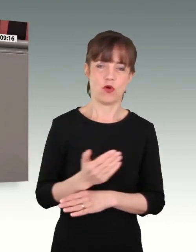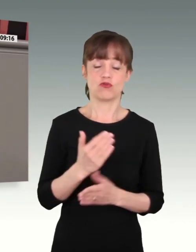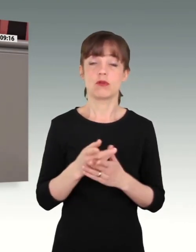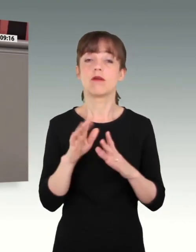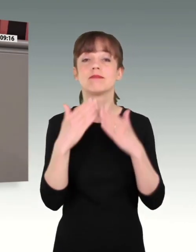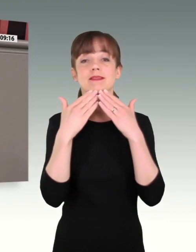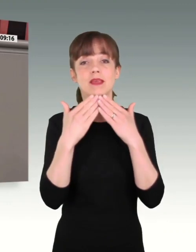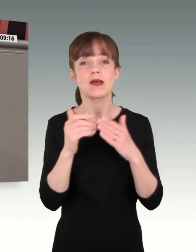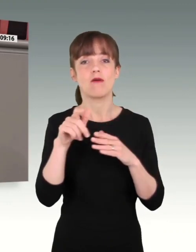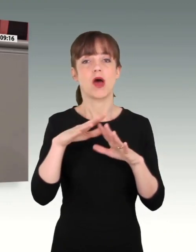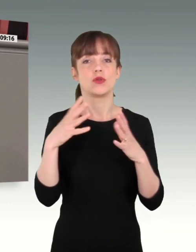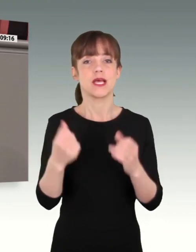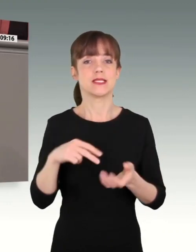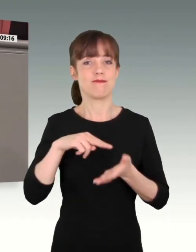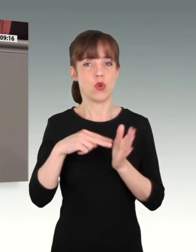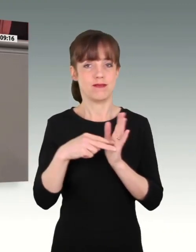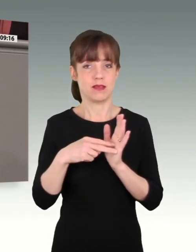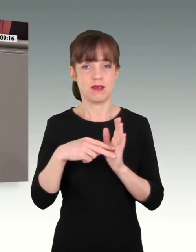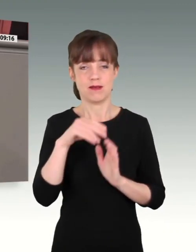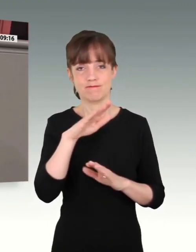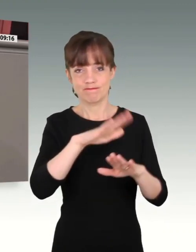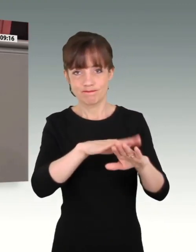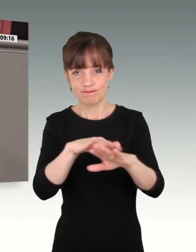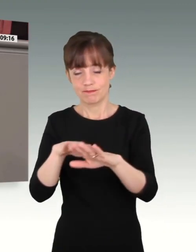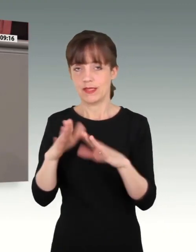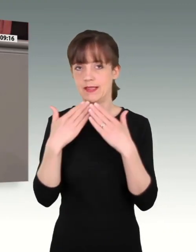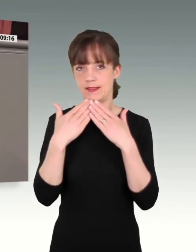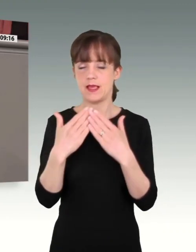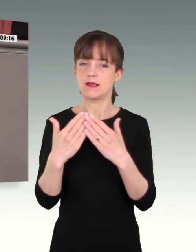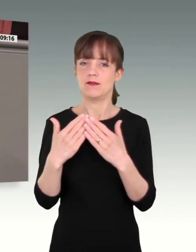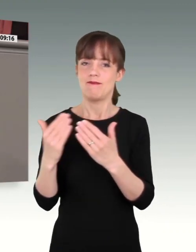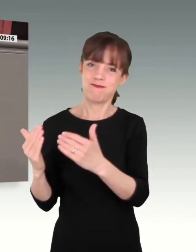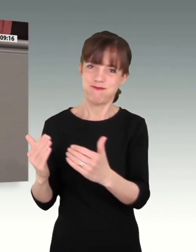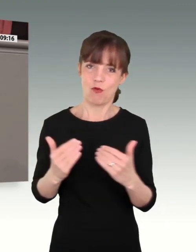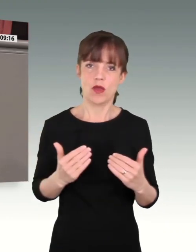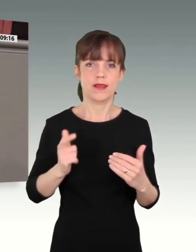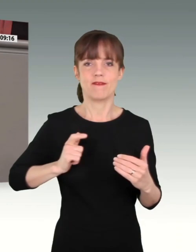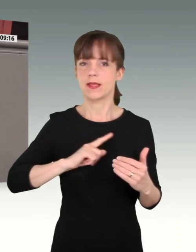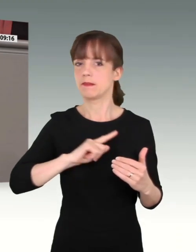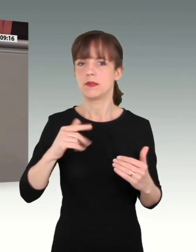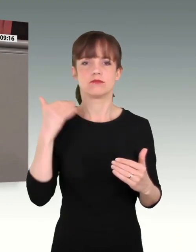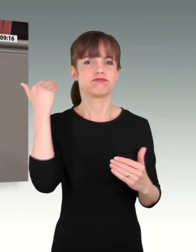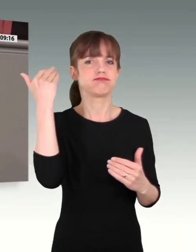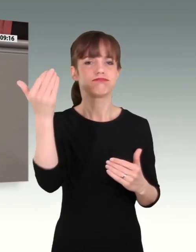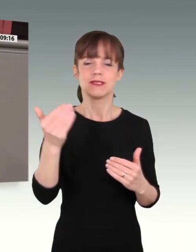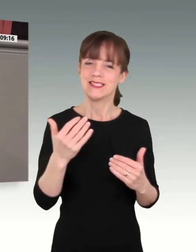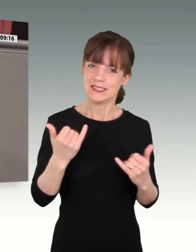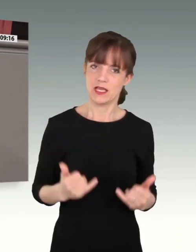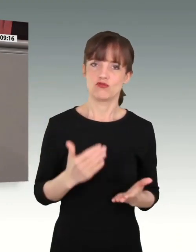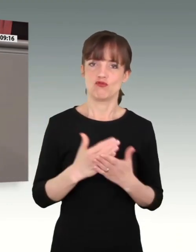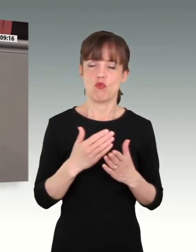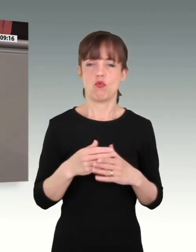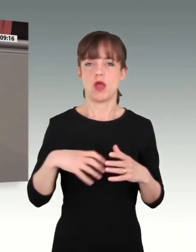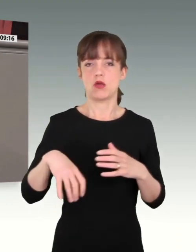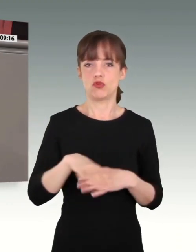Haushaltspolitiker sagen, dass es jetzt gelungen ist, das vorzuziehen. Und dass wir alle Möglichkeiten genutzt haben, bei den